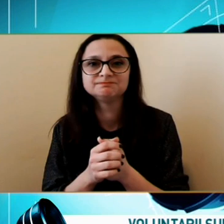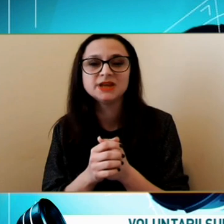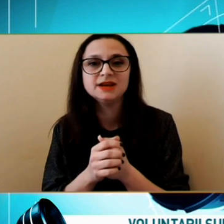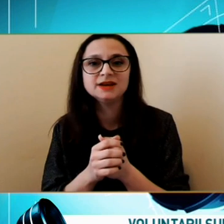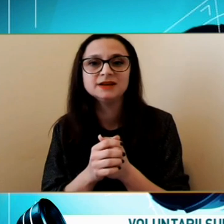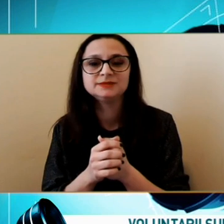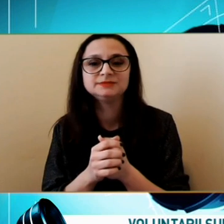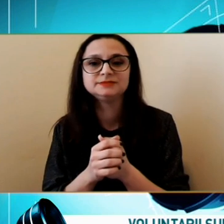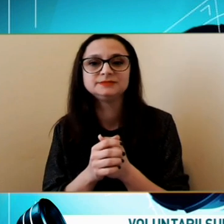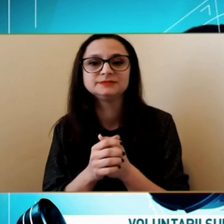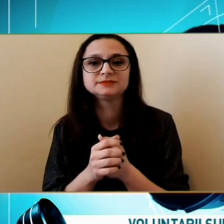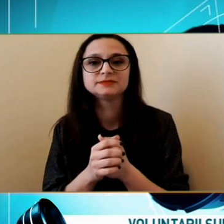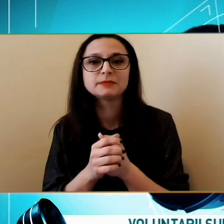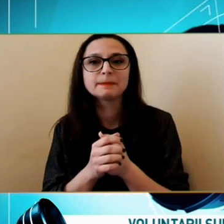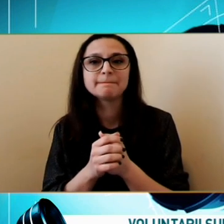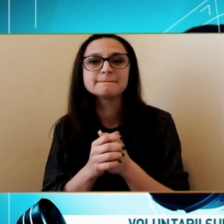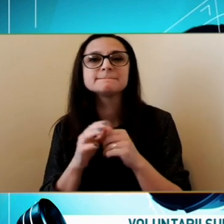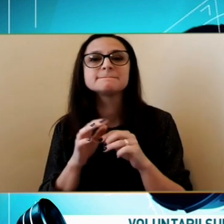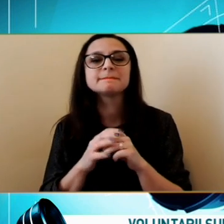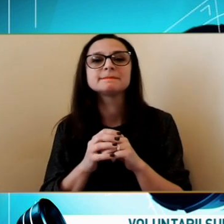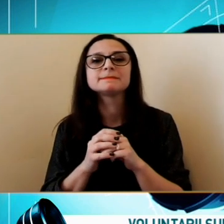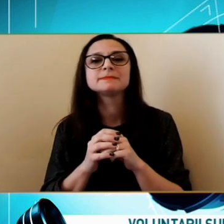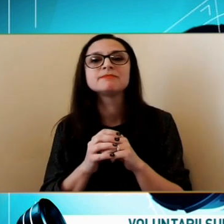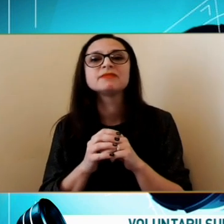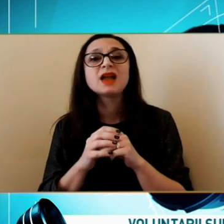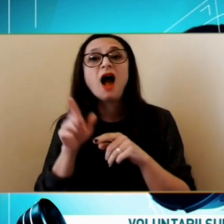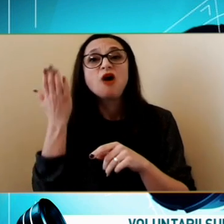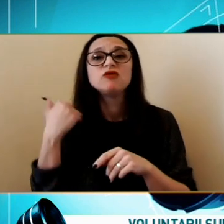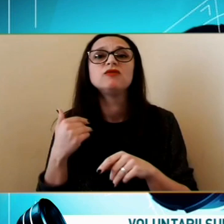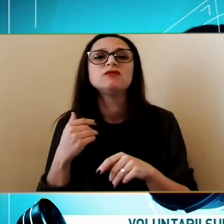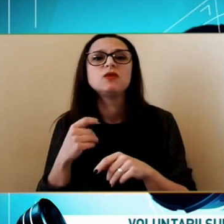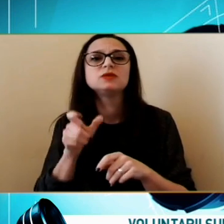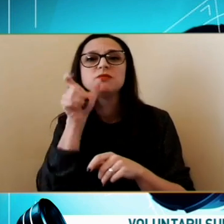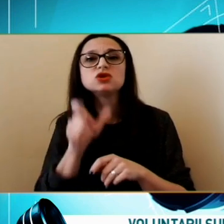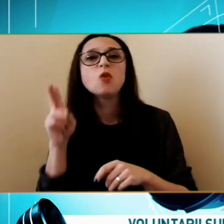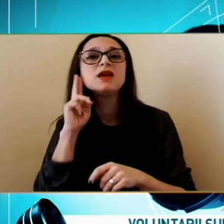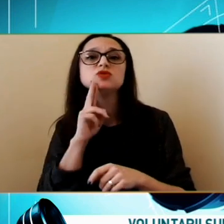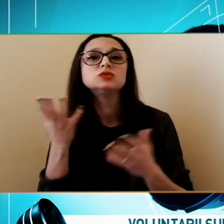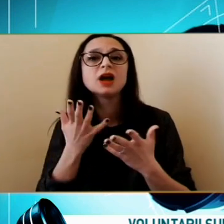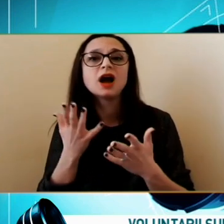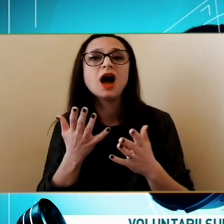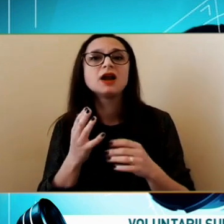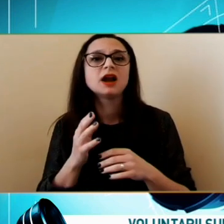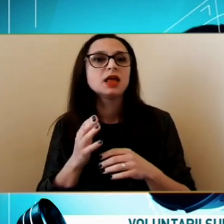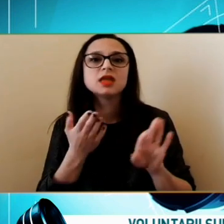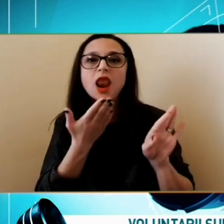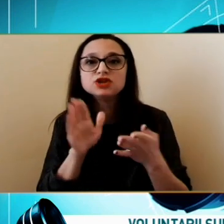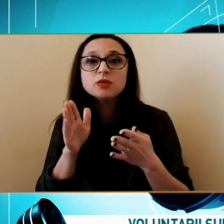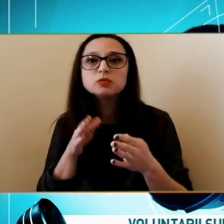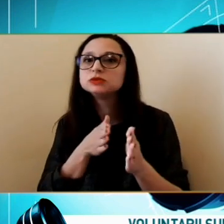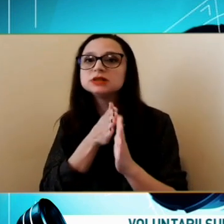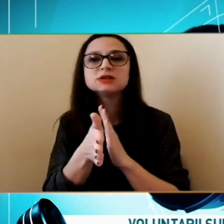Au fost persoane surde Care voluntari S-au implicat Chiar din stat Deci primii voluntari